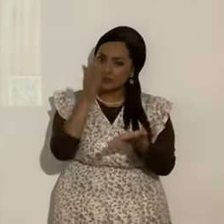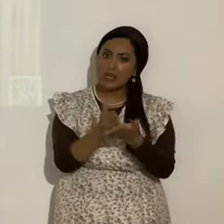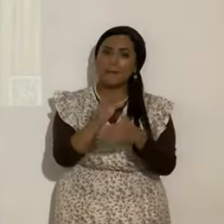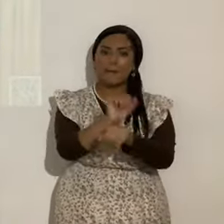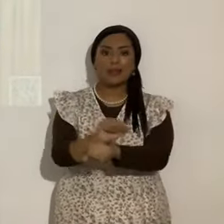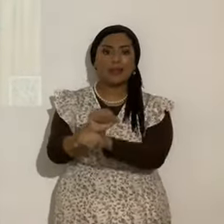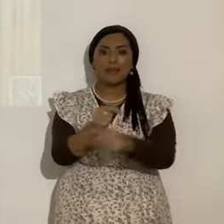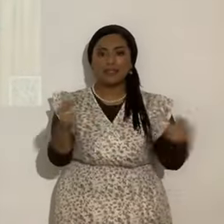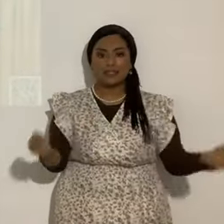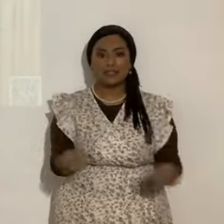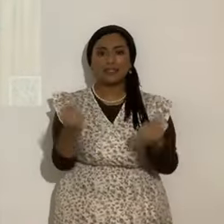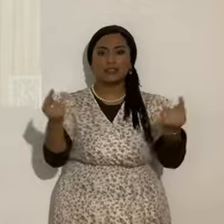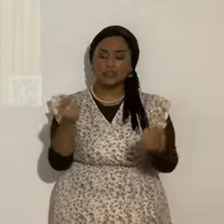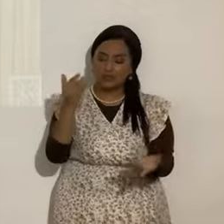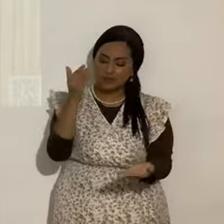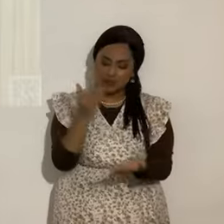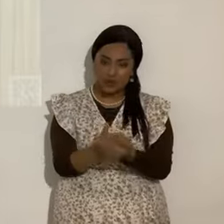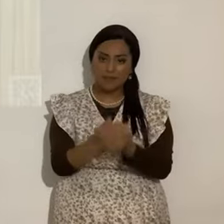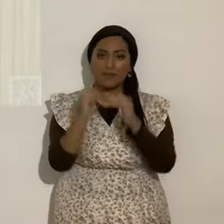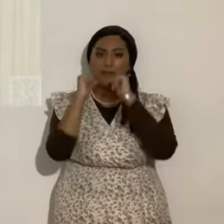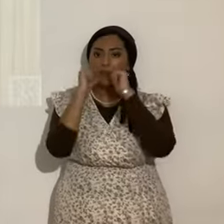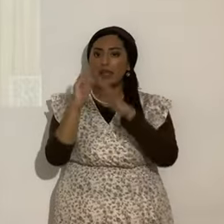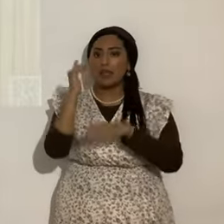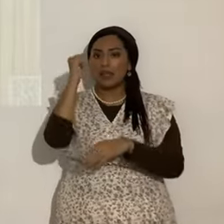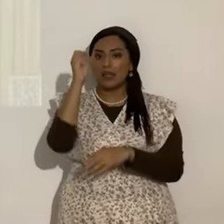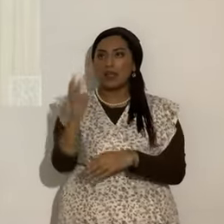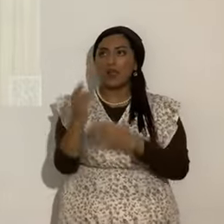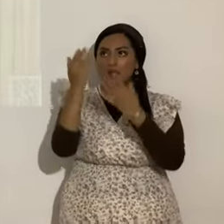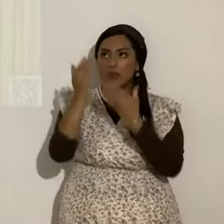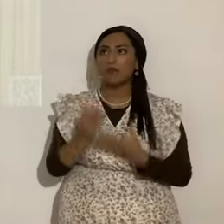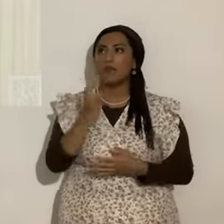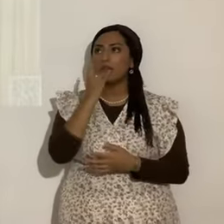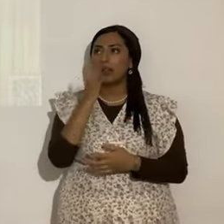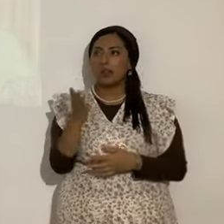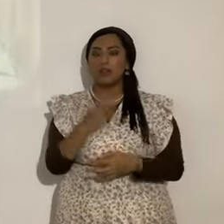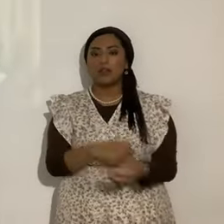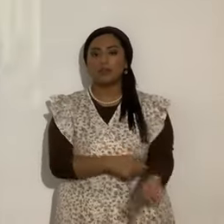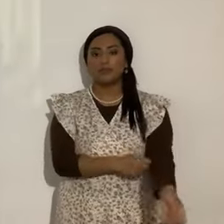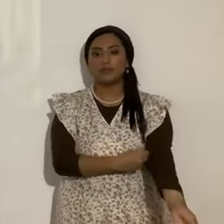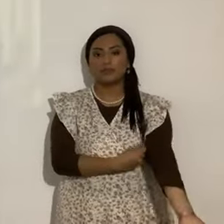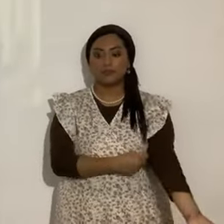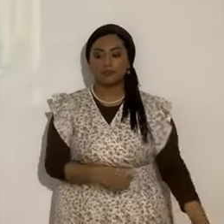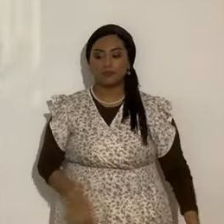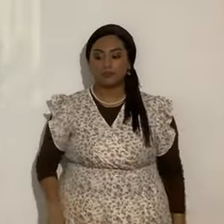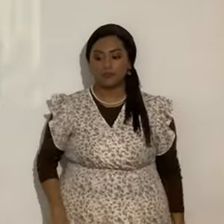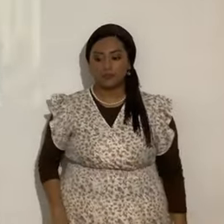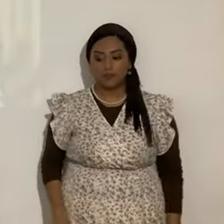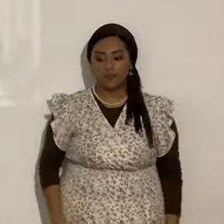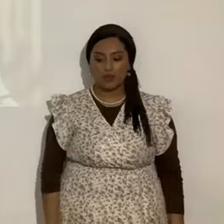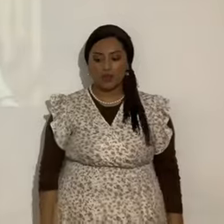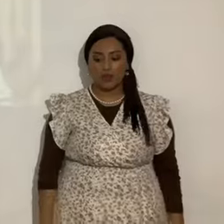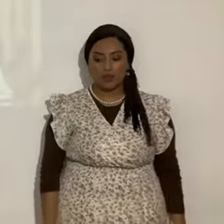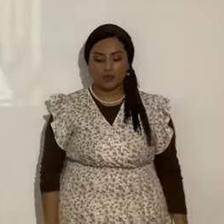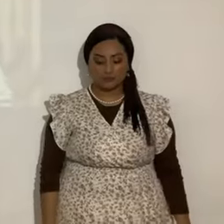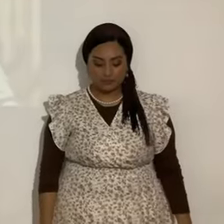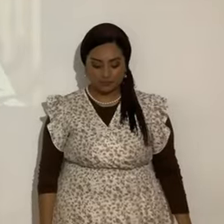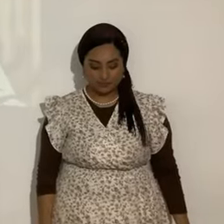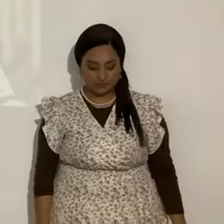hermanos bendito y eso no sea por tu luz padre eterno no seamos esclavos del pecado no no seamos esclavos somos de